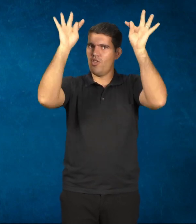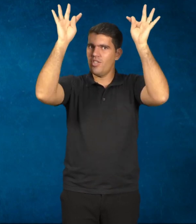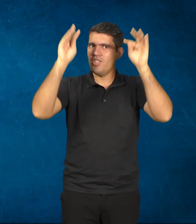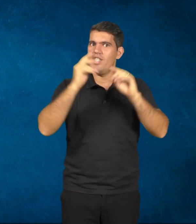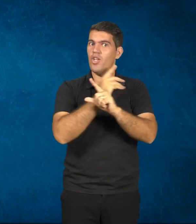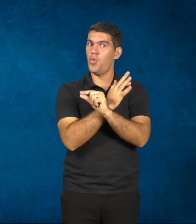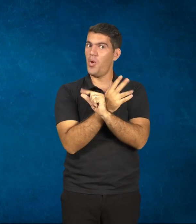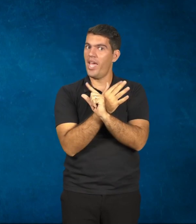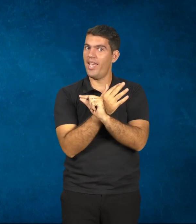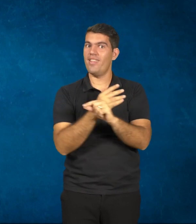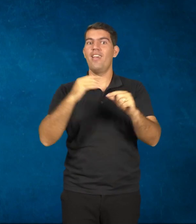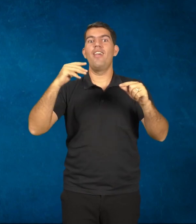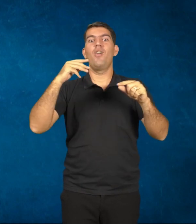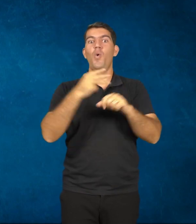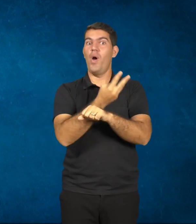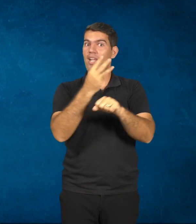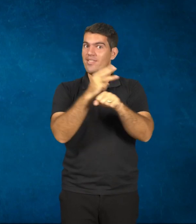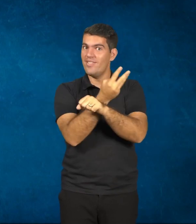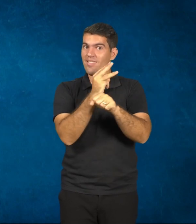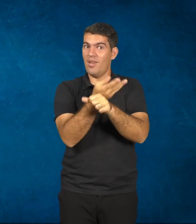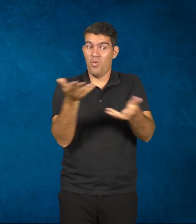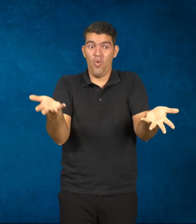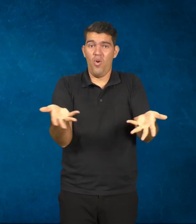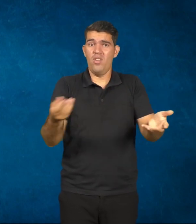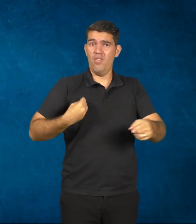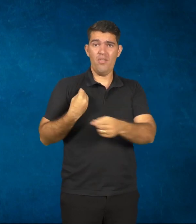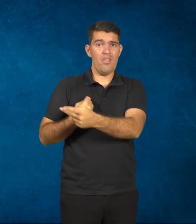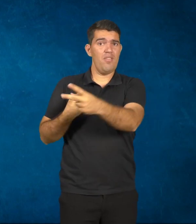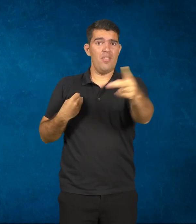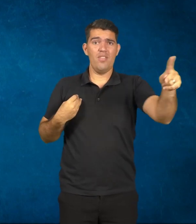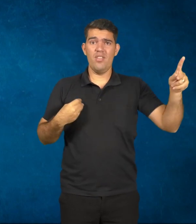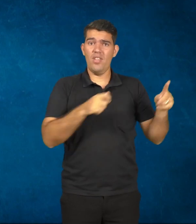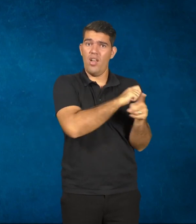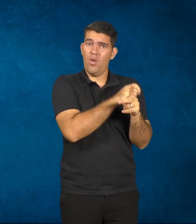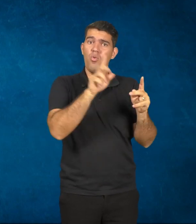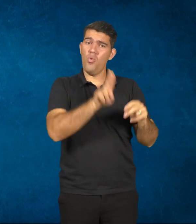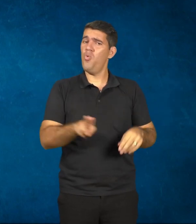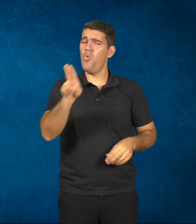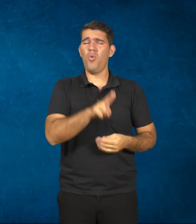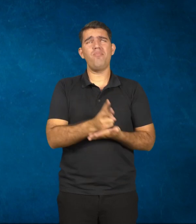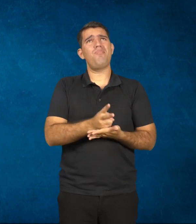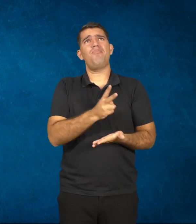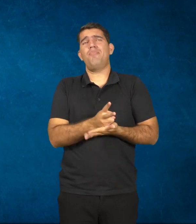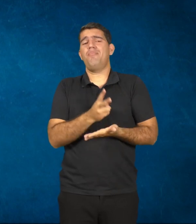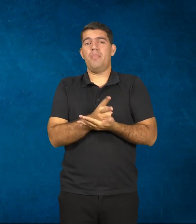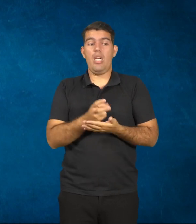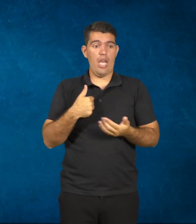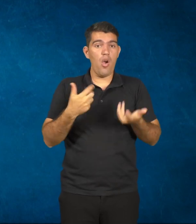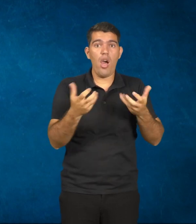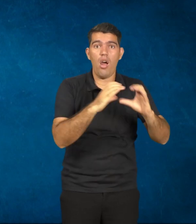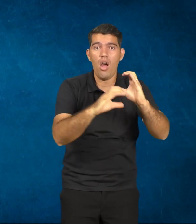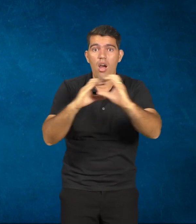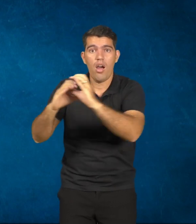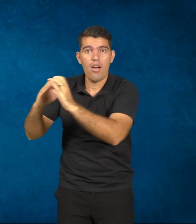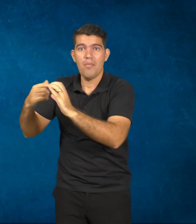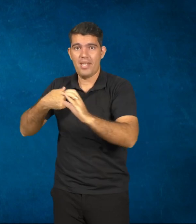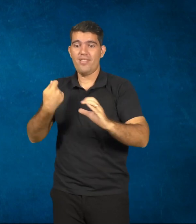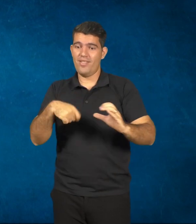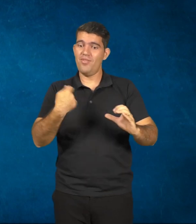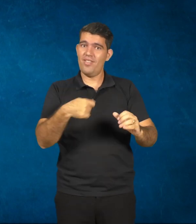então, e o professor, esse é o mundo dos alunos. Então, se você quer se comunicar com os alunos, você vai ter que utilizar e explorar e descobrir